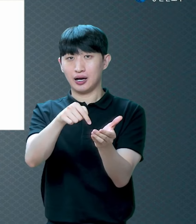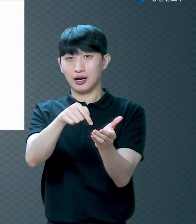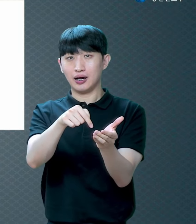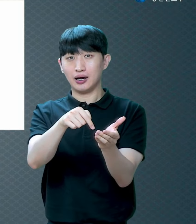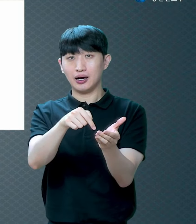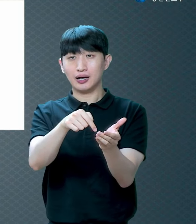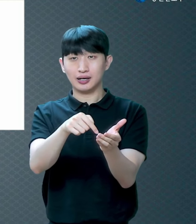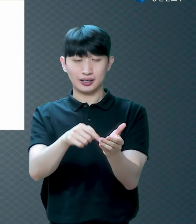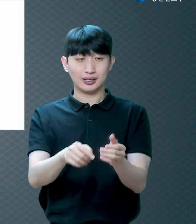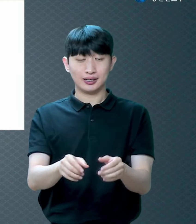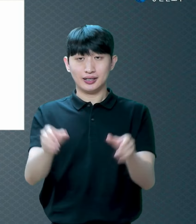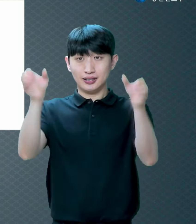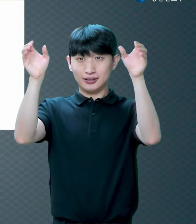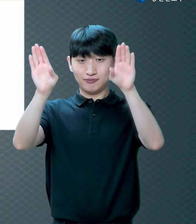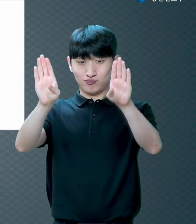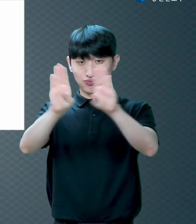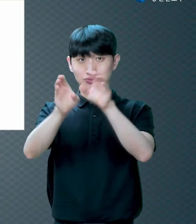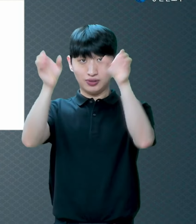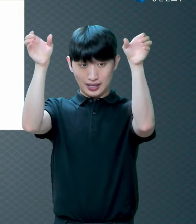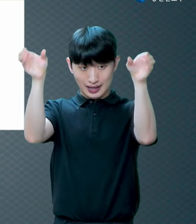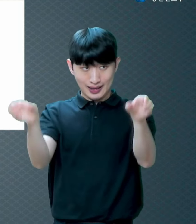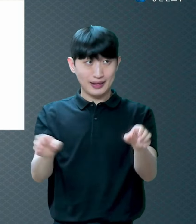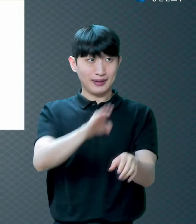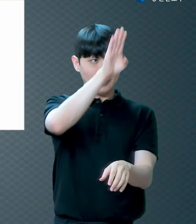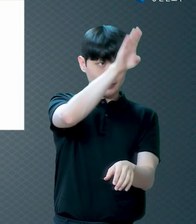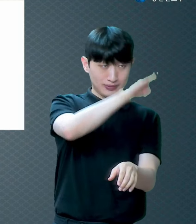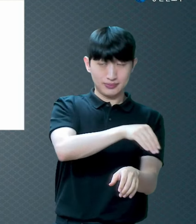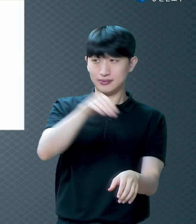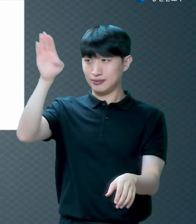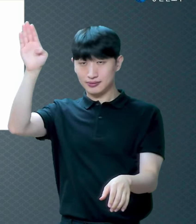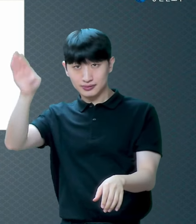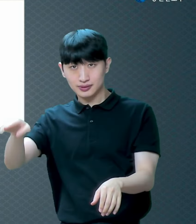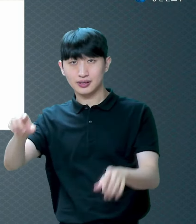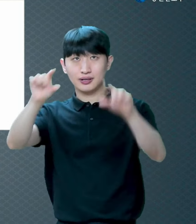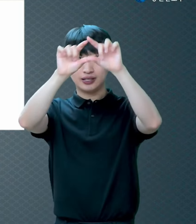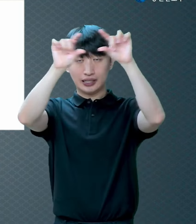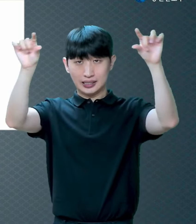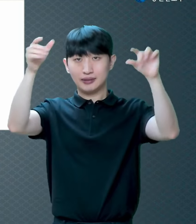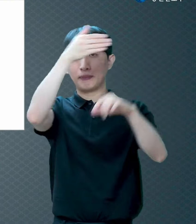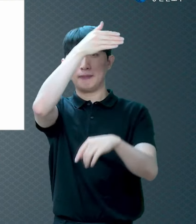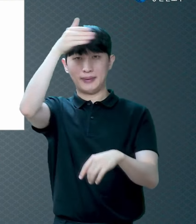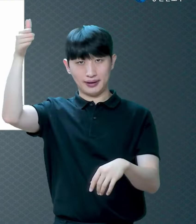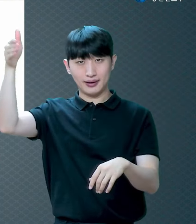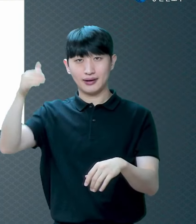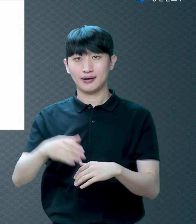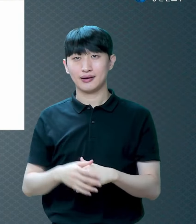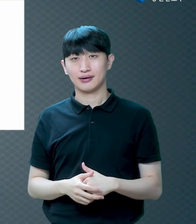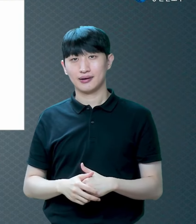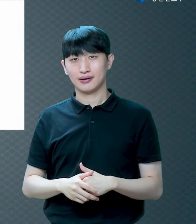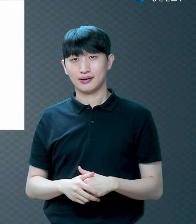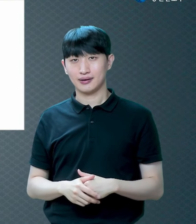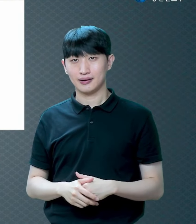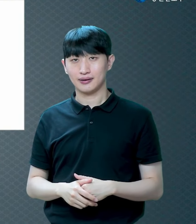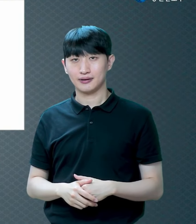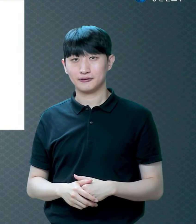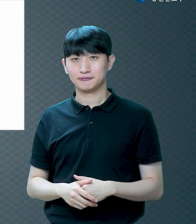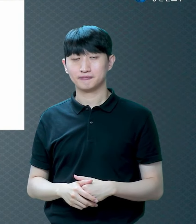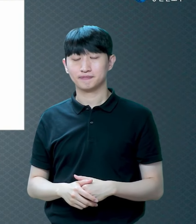그리고 임방에다가 피를 바르는 거예요 그러면 하나님께서